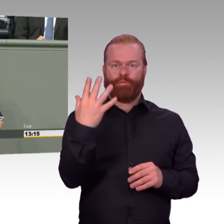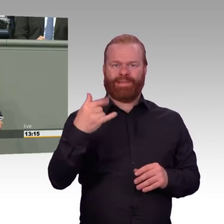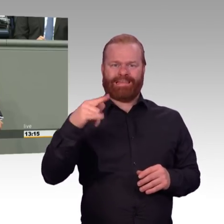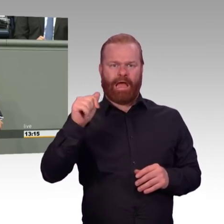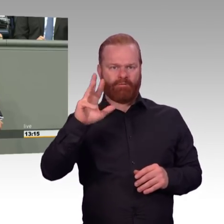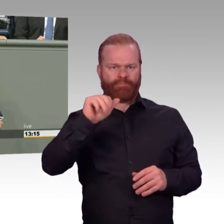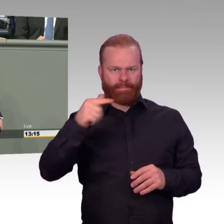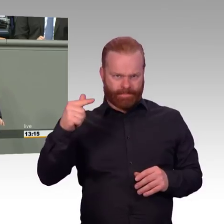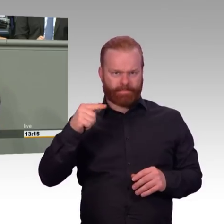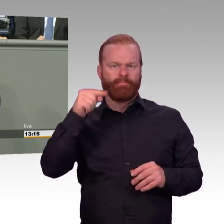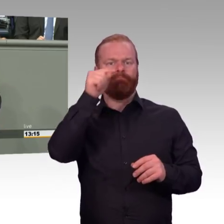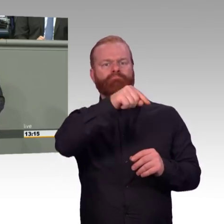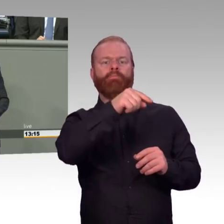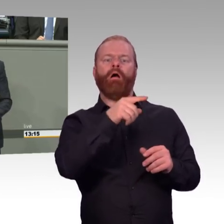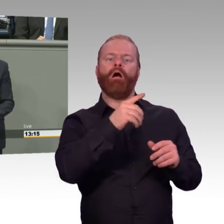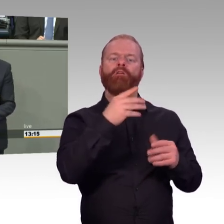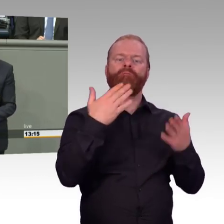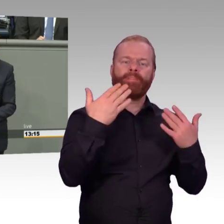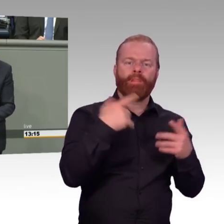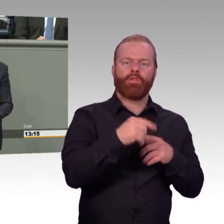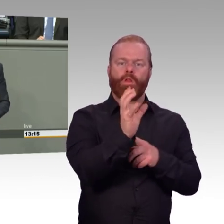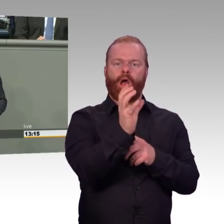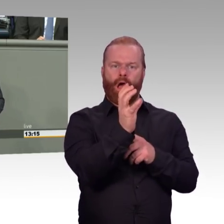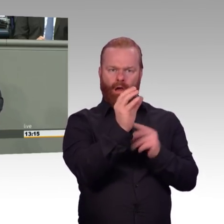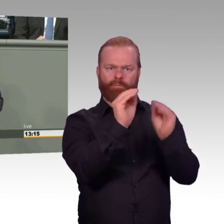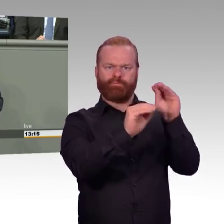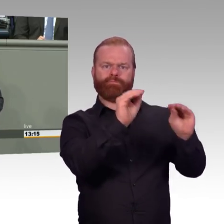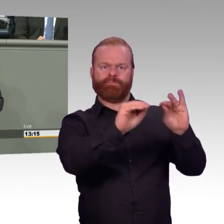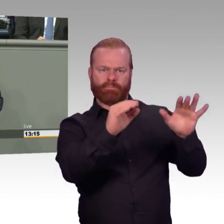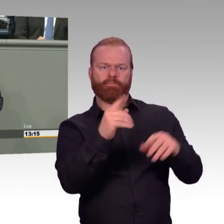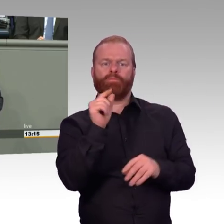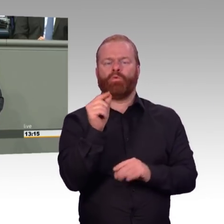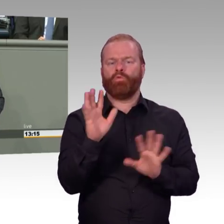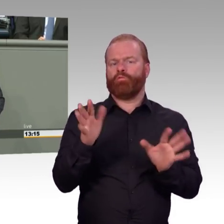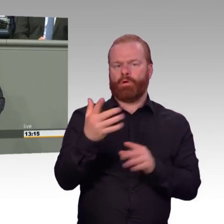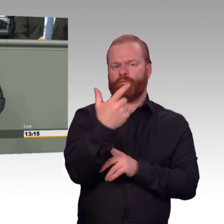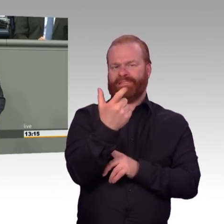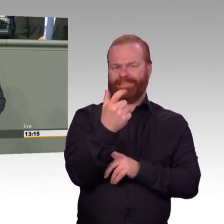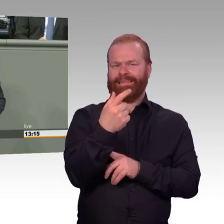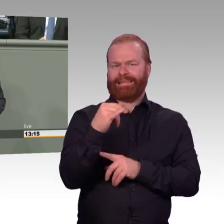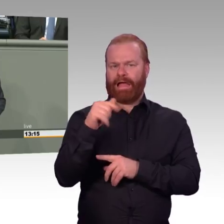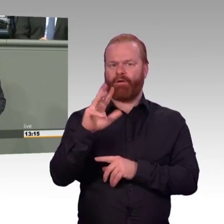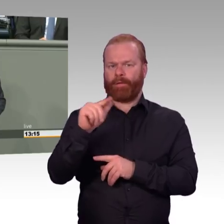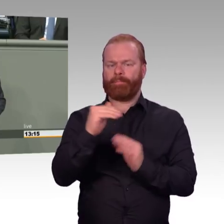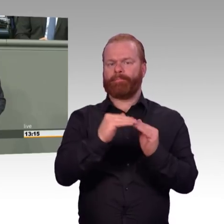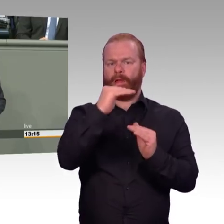Gebraucht wurden zum selben Zeitpunkt 72 Gigawatt, also über 100 Mal mehr. Das entspricht 72